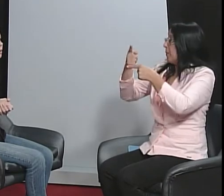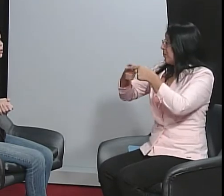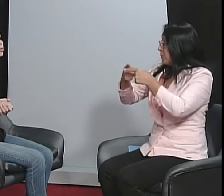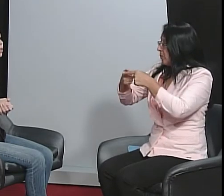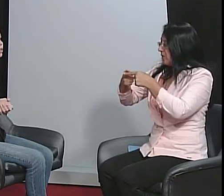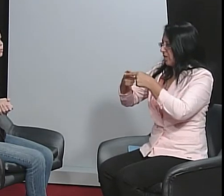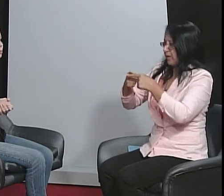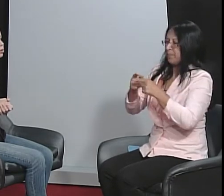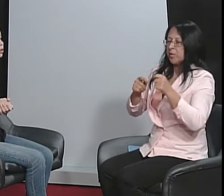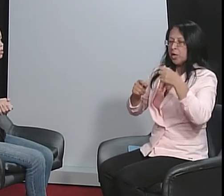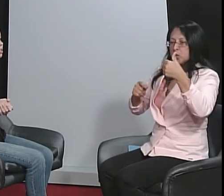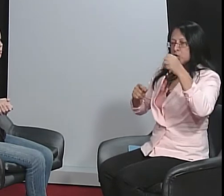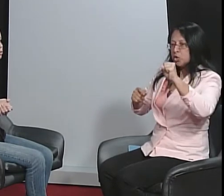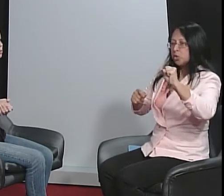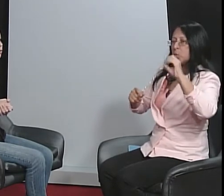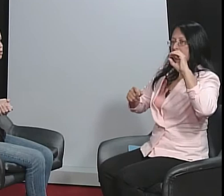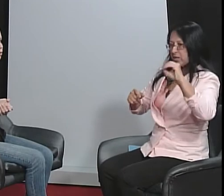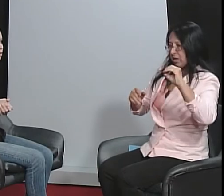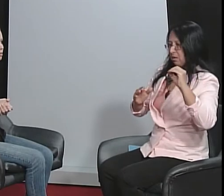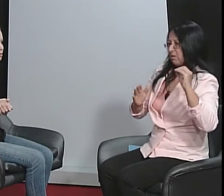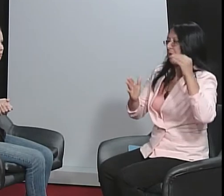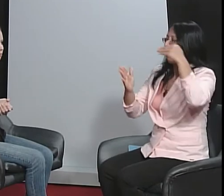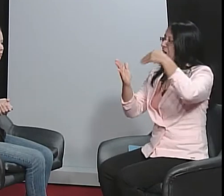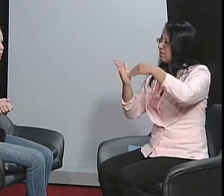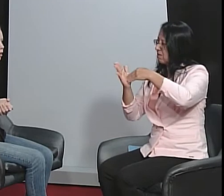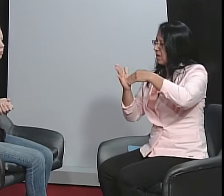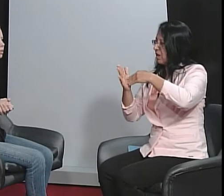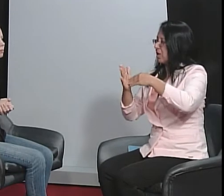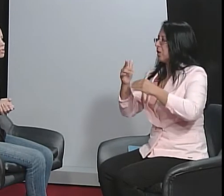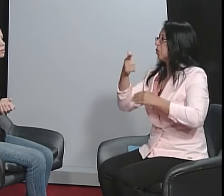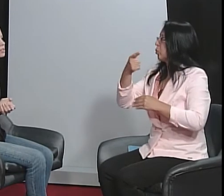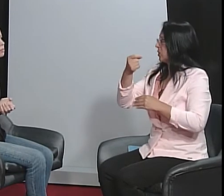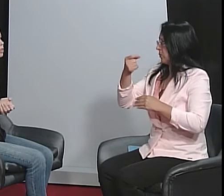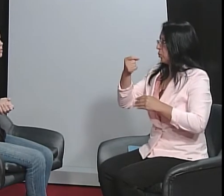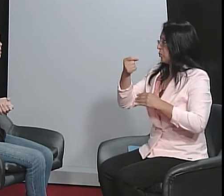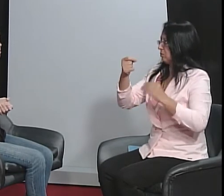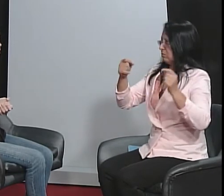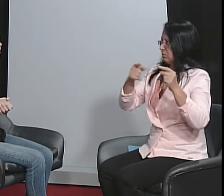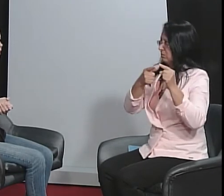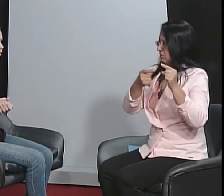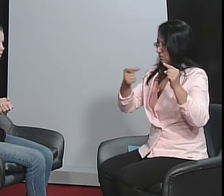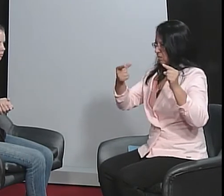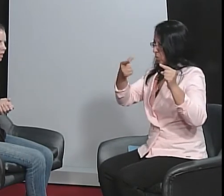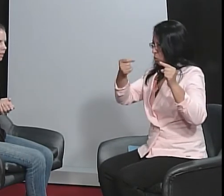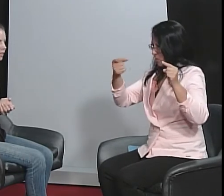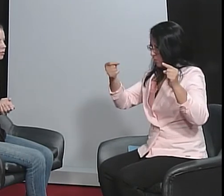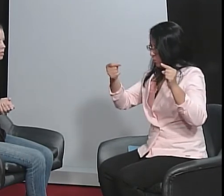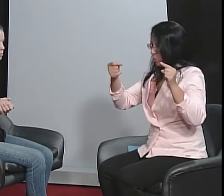metodologicamente os professores. Porque, mais ou menos, de 1980 até 2000,